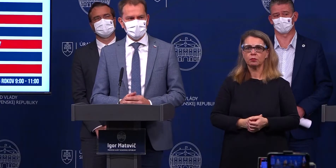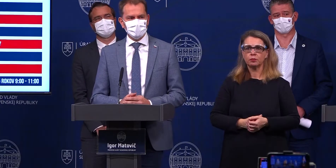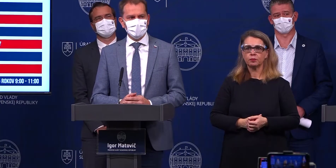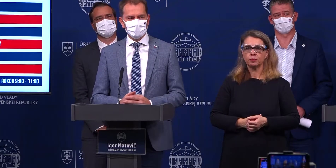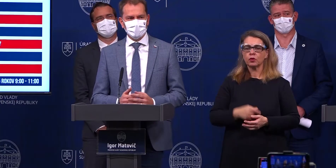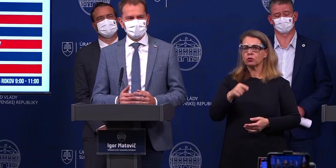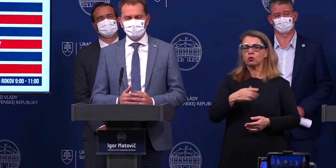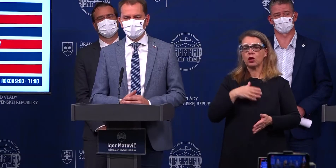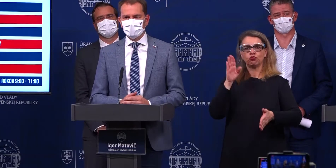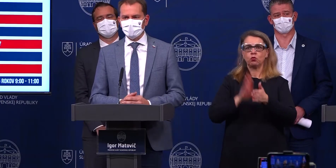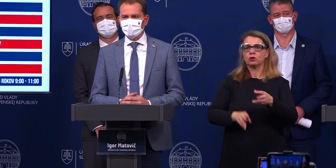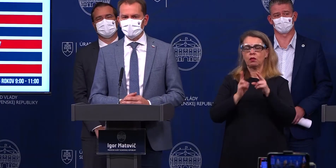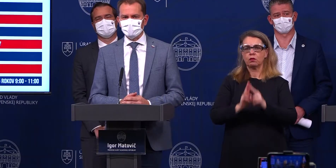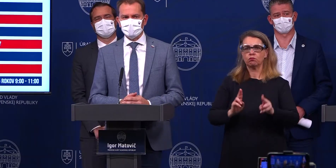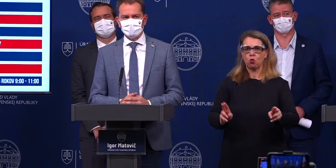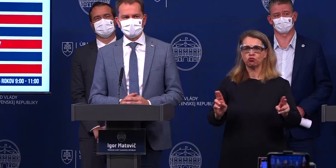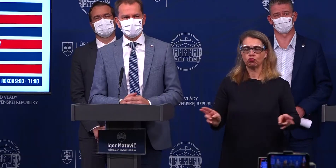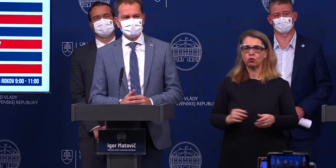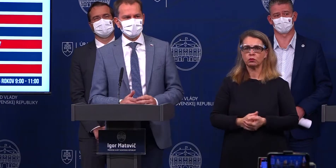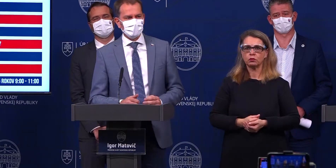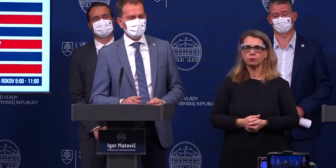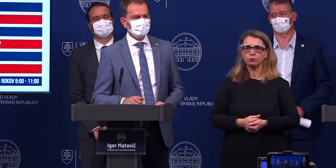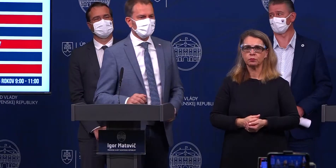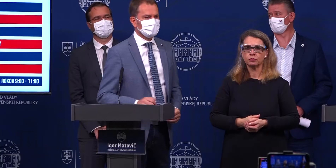zabrzdíme, alebo vypneme sa všetci.